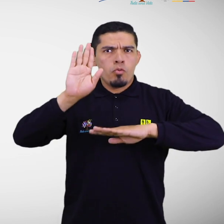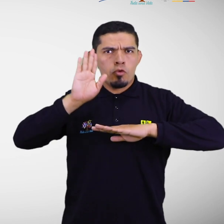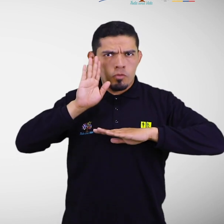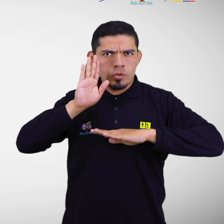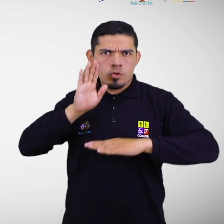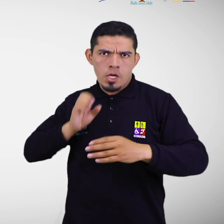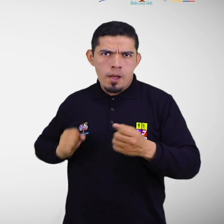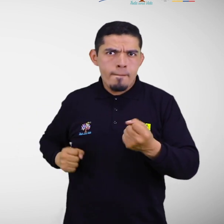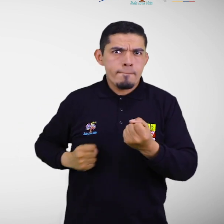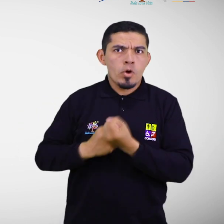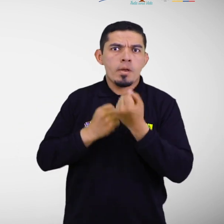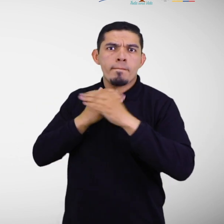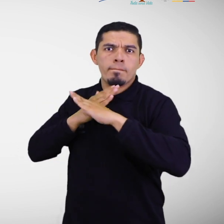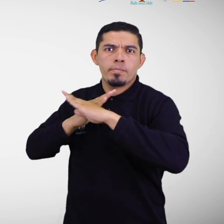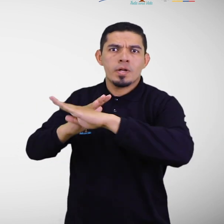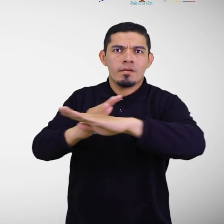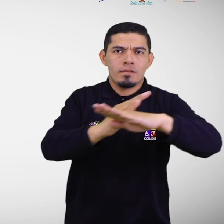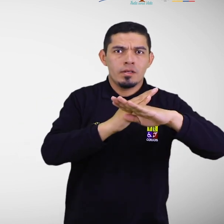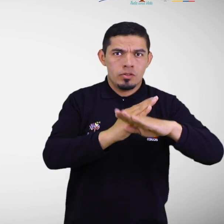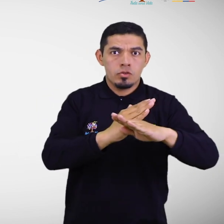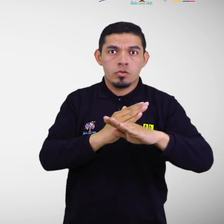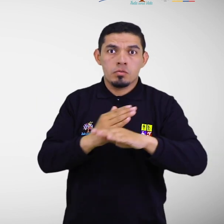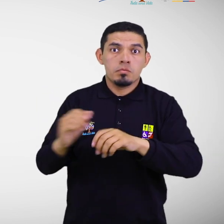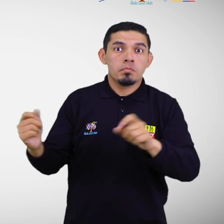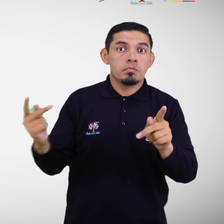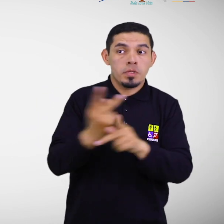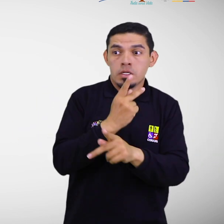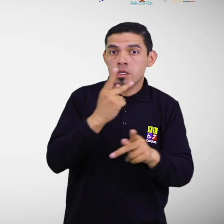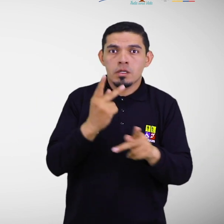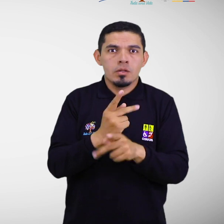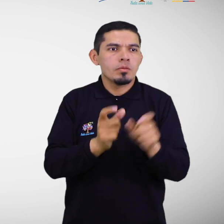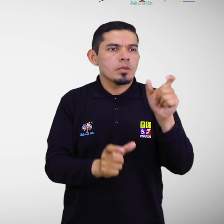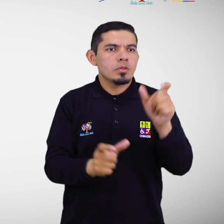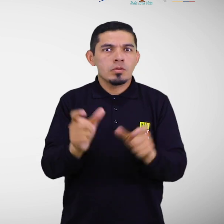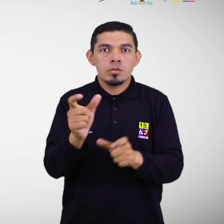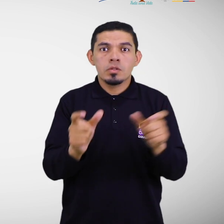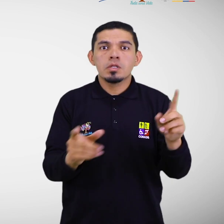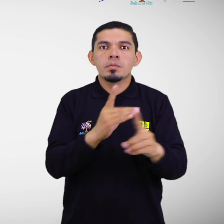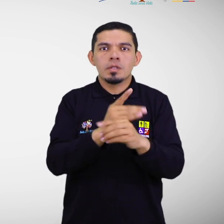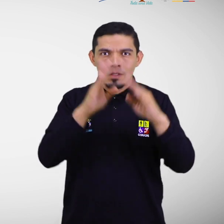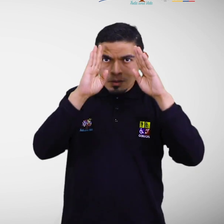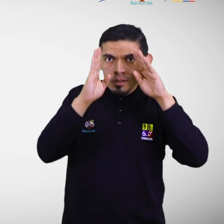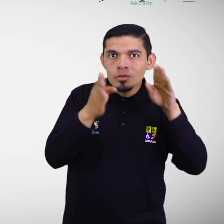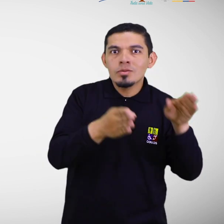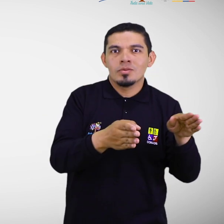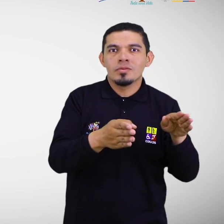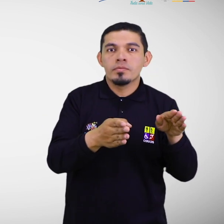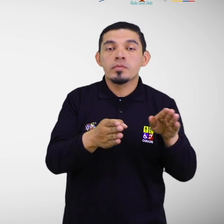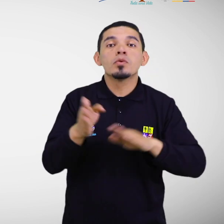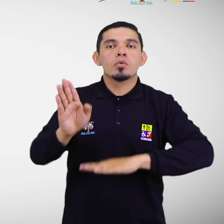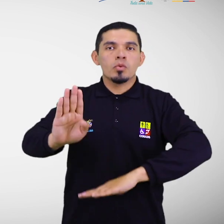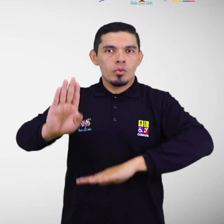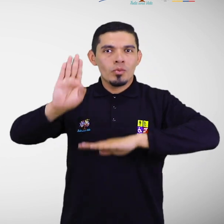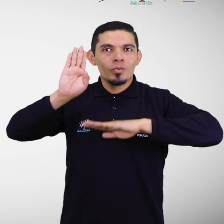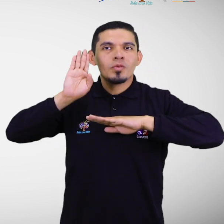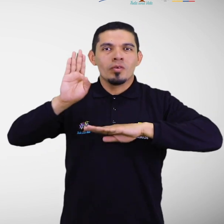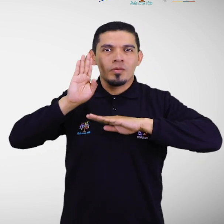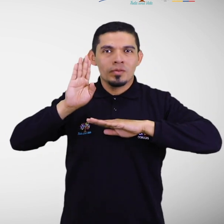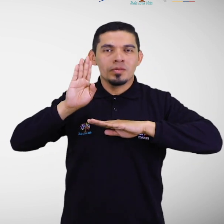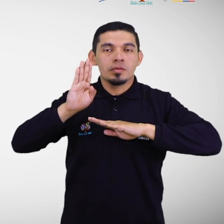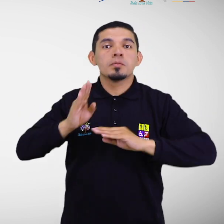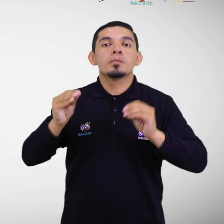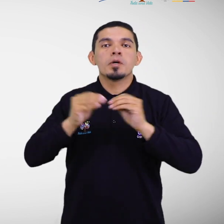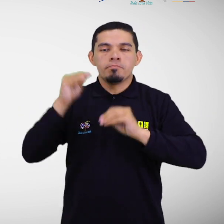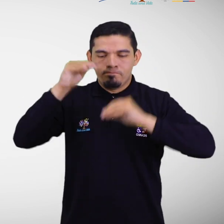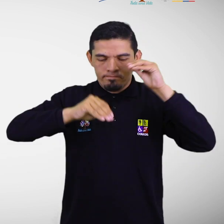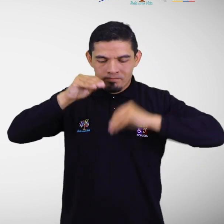fortalecer la prevención y gestión de riesgos para personas con discapacidad. En el marco de este compromiso se ha coordinado la